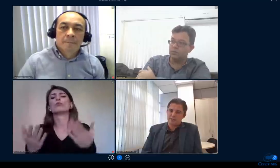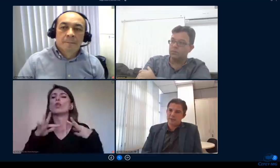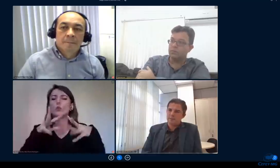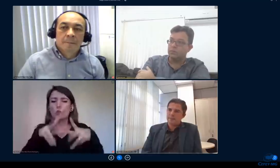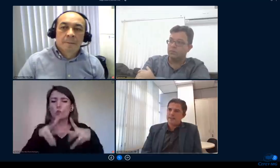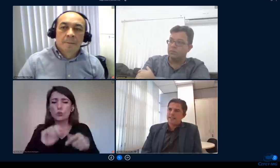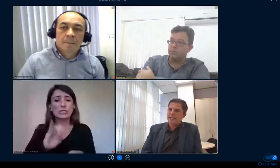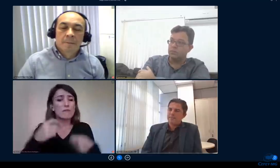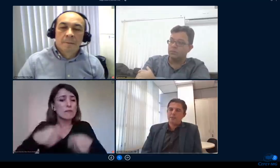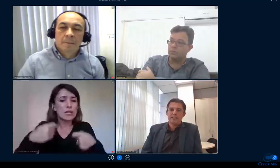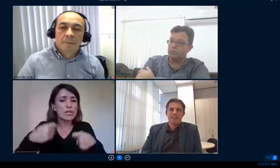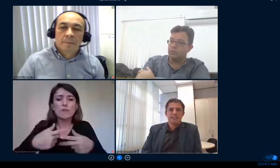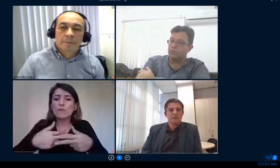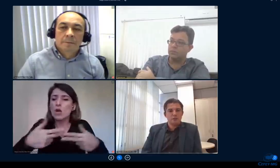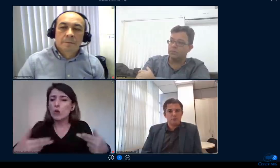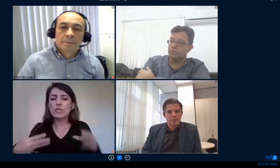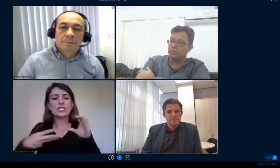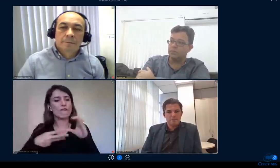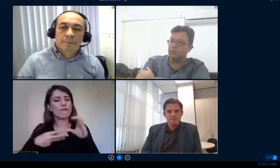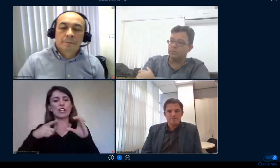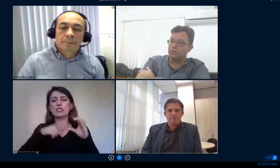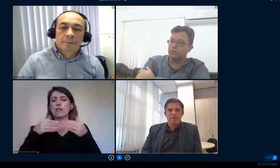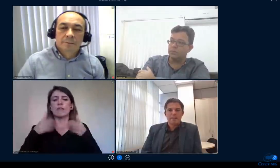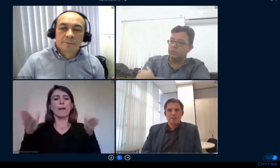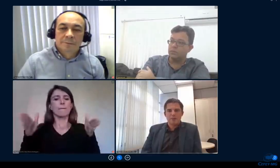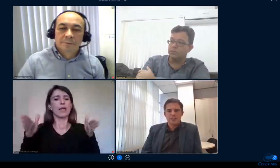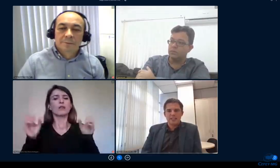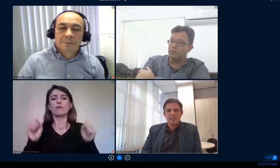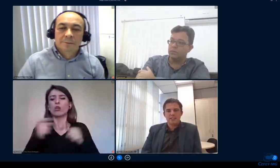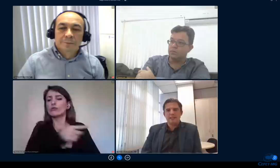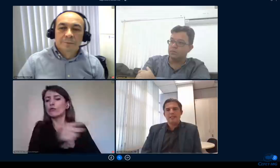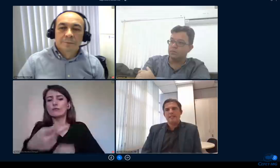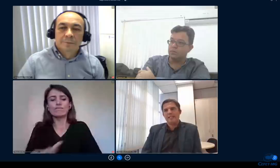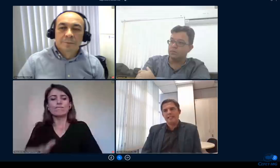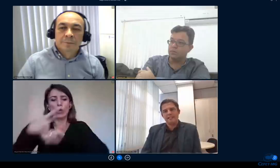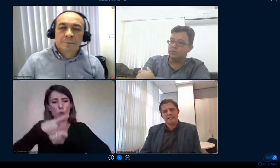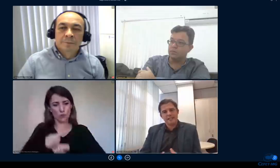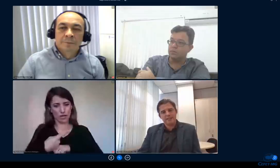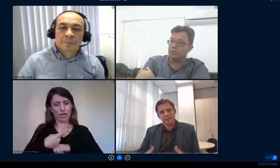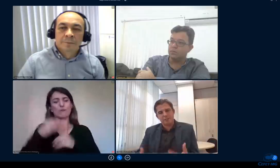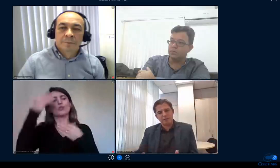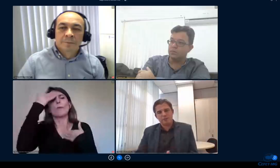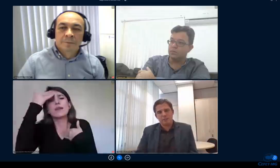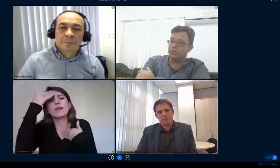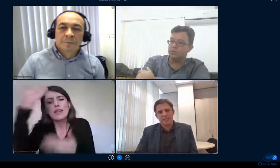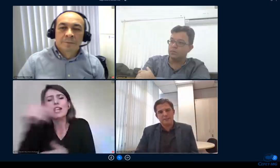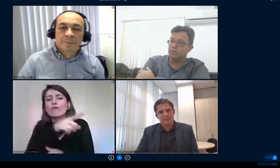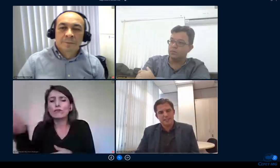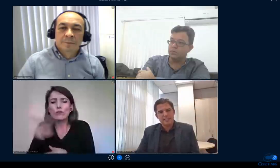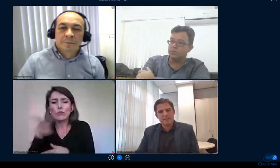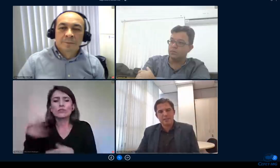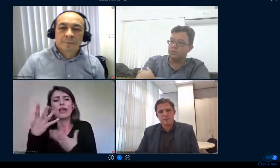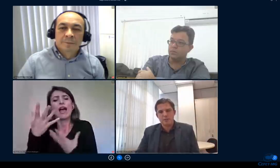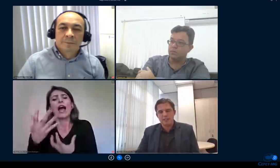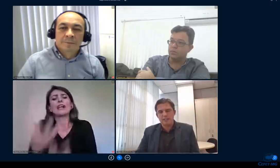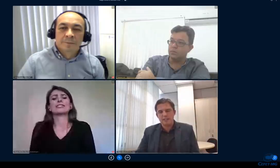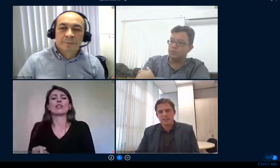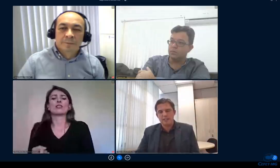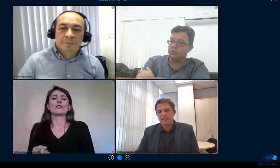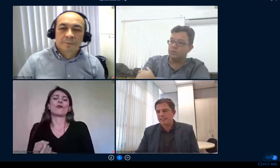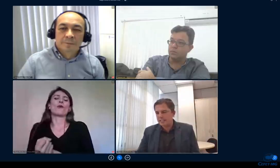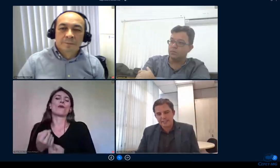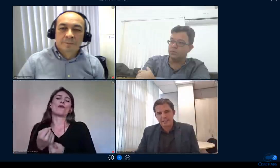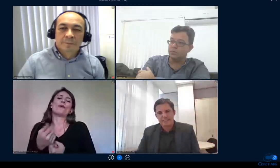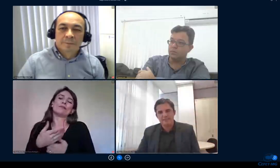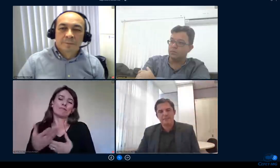valiosa contribuição por ter incidido seu tempo tão importante desde sempre dispostos ao diálogo e abertura